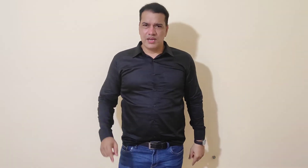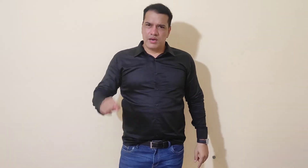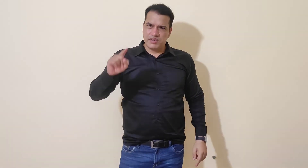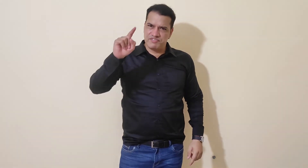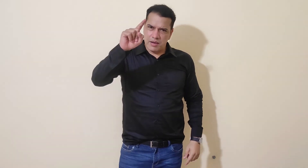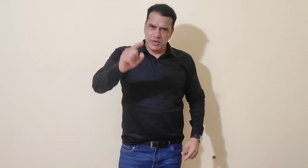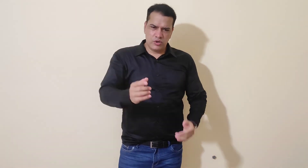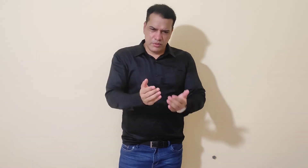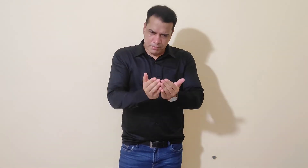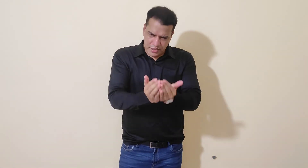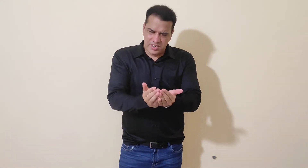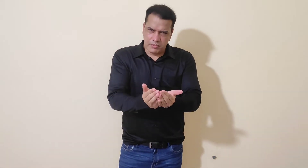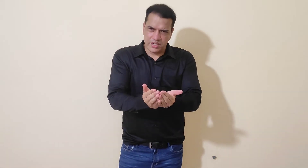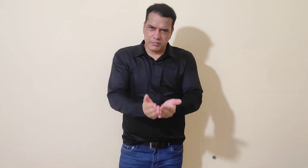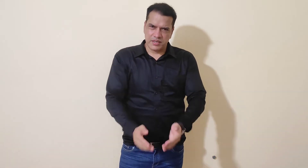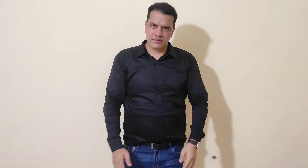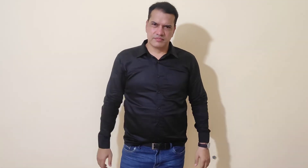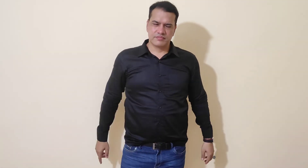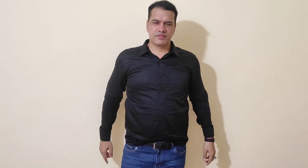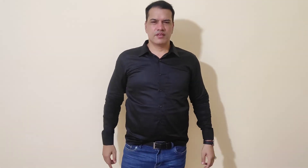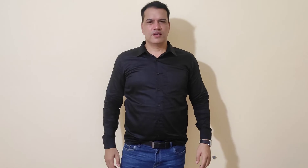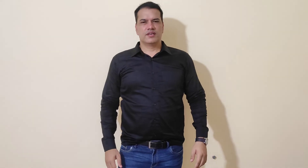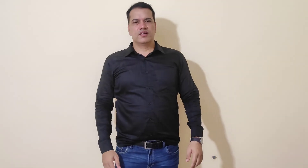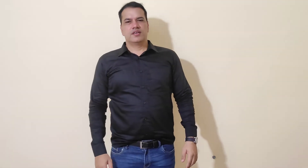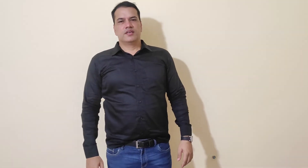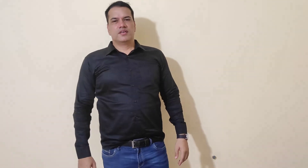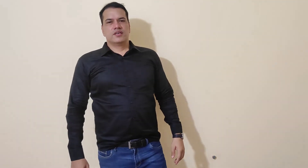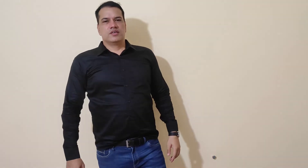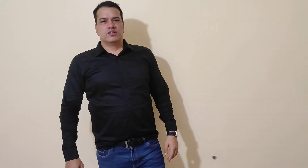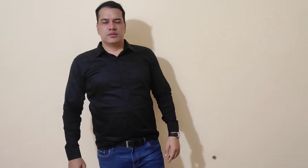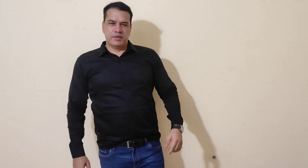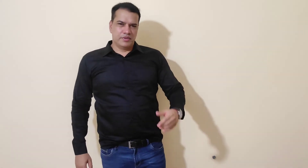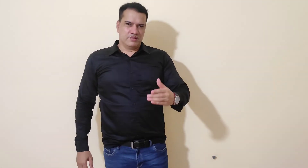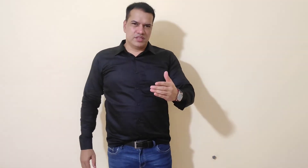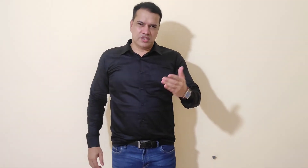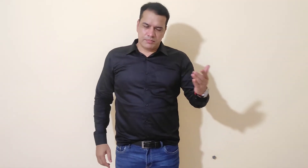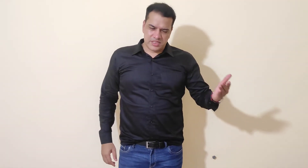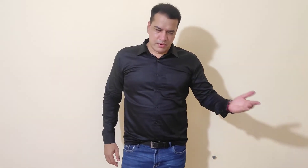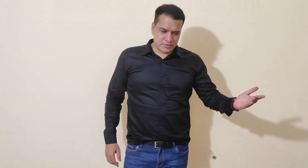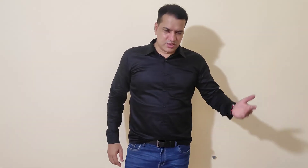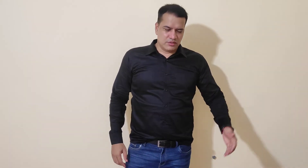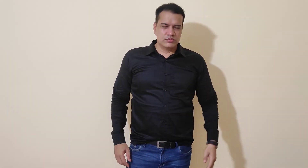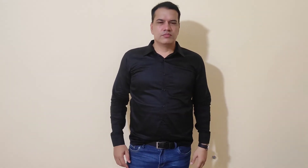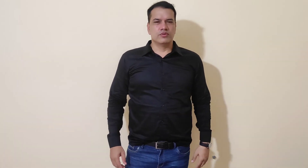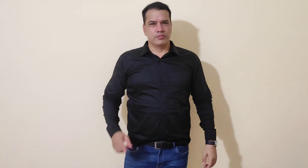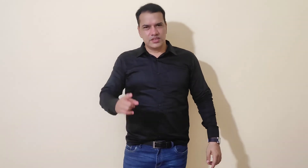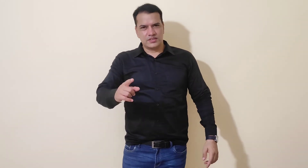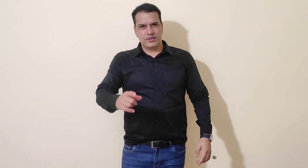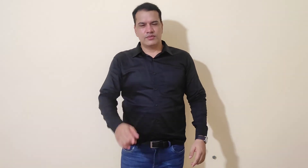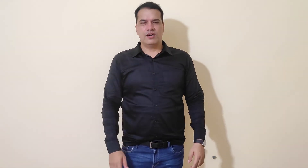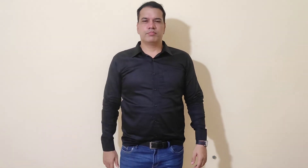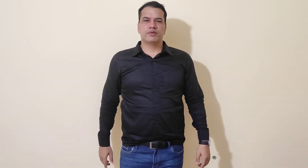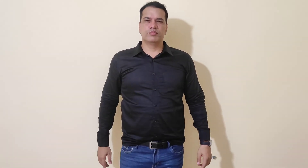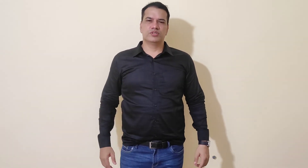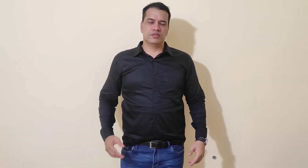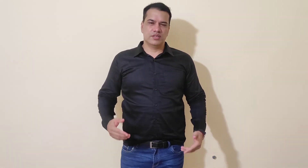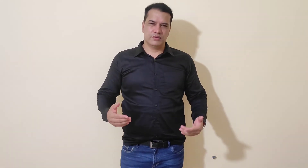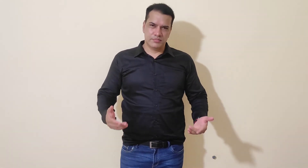आपकी फैमली को भीक ना मांगनी पड़े इसी के साथ मैं अपनी कवीतायां समाप्त करता हूँ उमीद करता हूँ आपको यह पंक्तियां